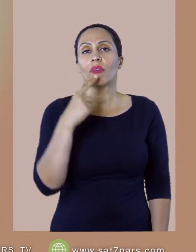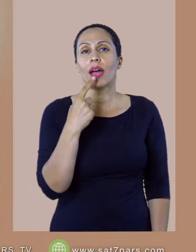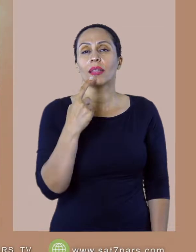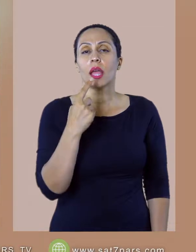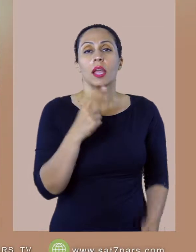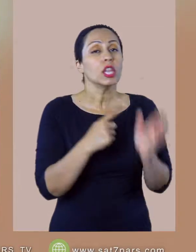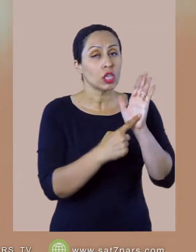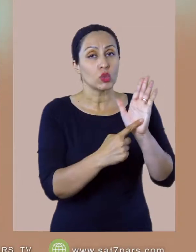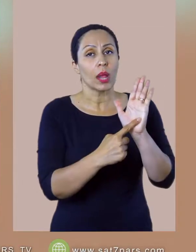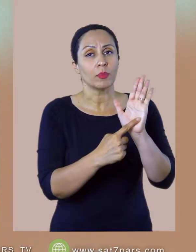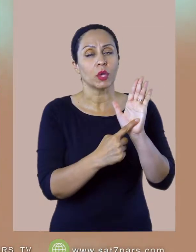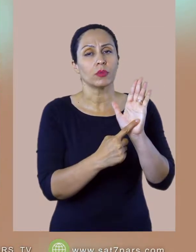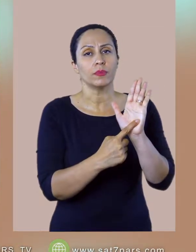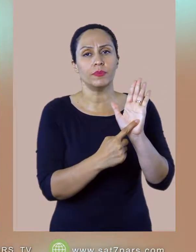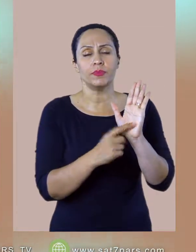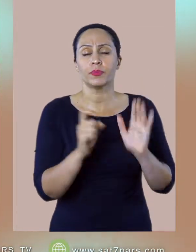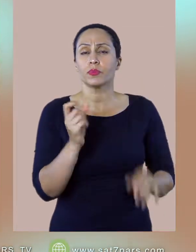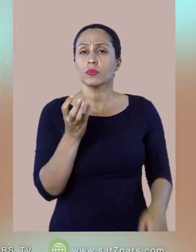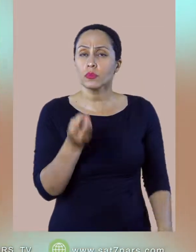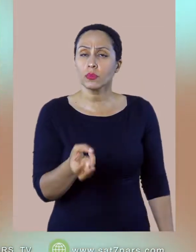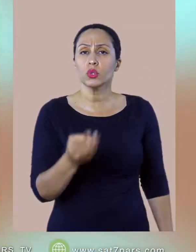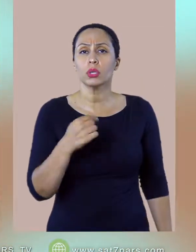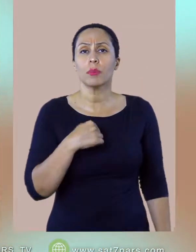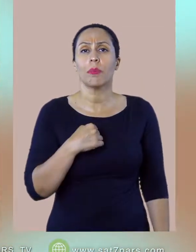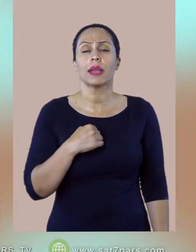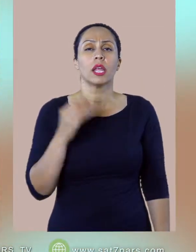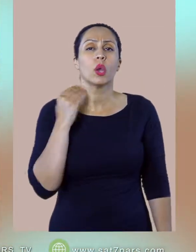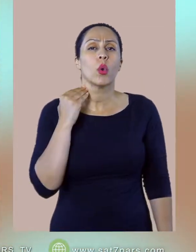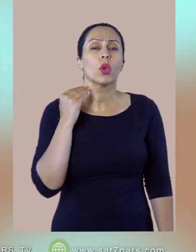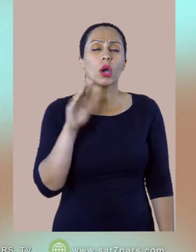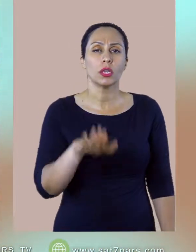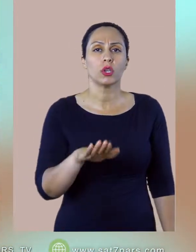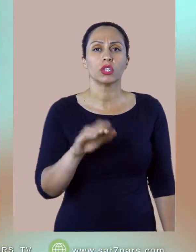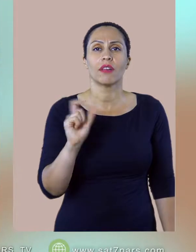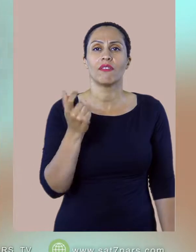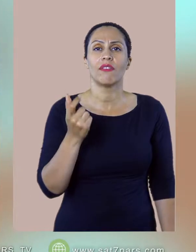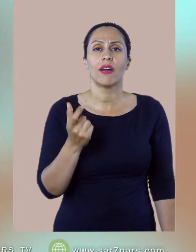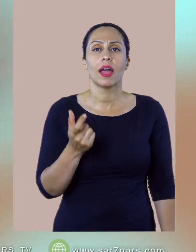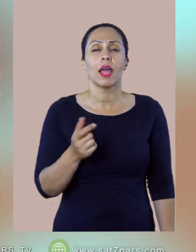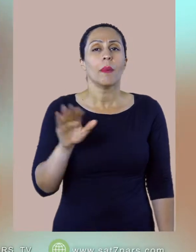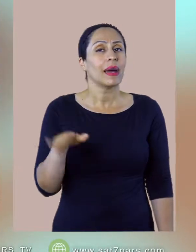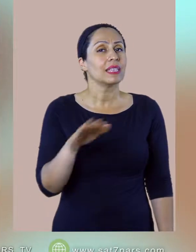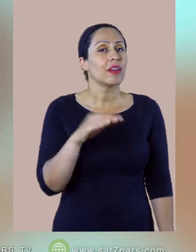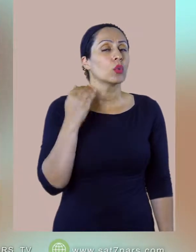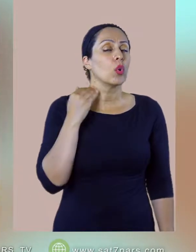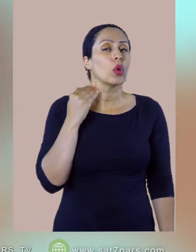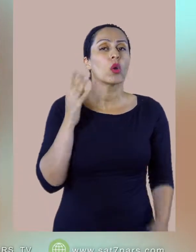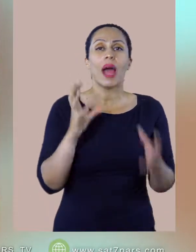چرا که من در یک گناهی بودم که نمیتونستم از اون گناه آزاد بشم و هر از چند وقتی در اون گناه میفتادم و وقتی که در اون گناه